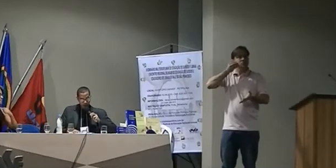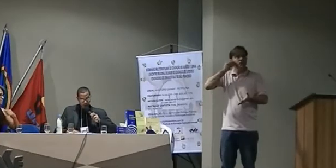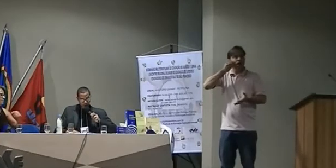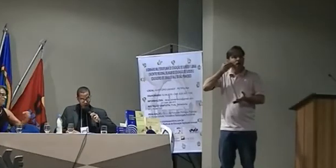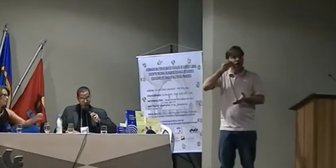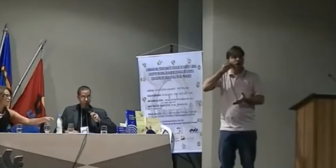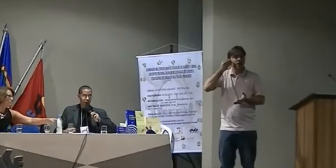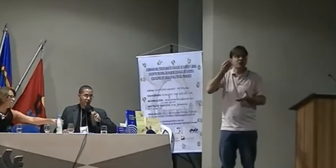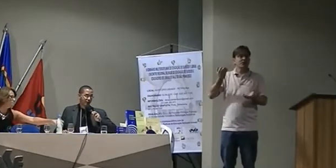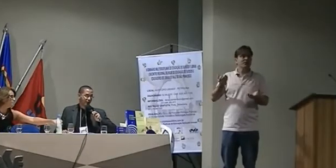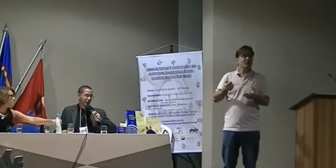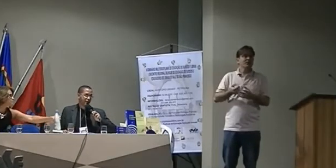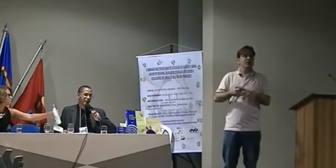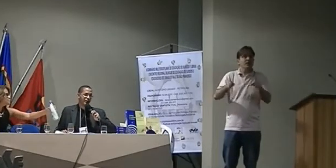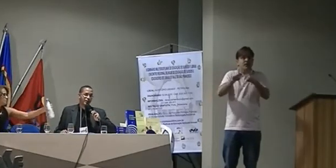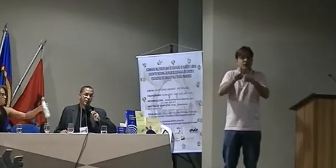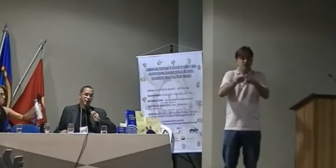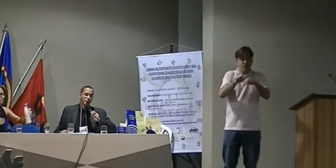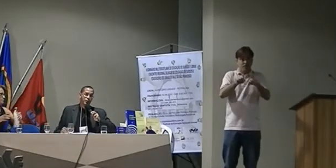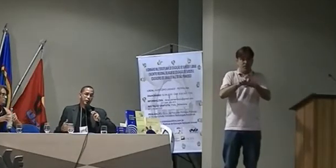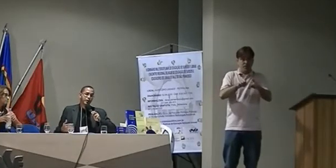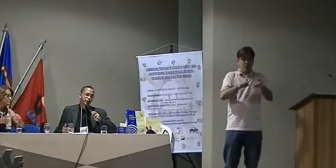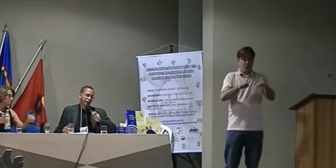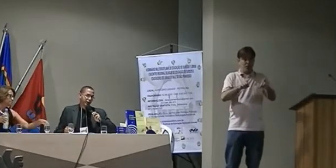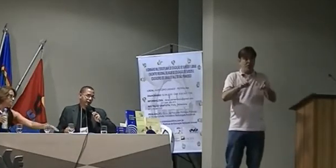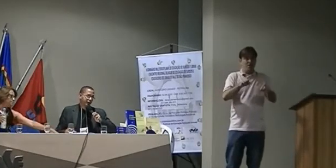Inclusive a formação também são muito questionáveis.